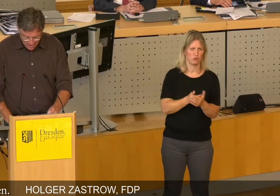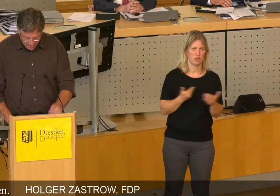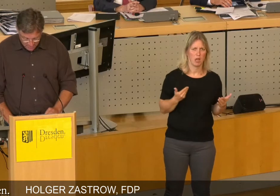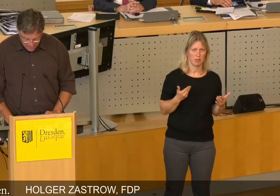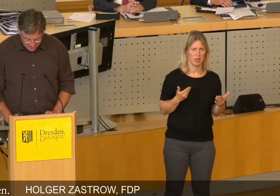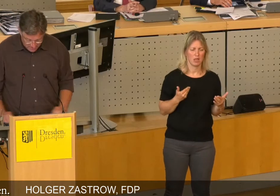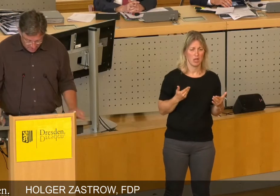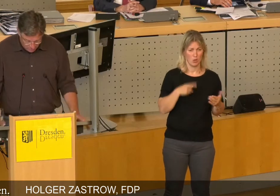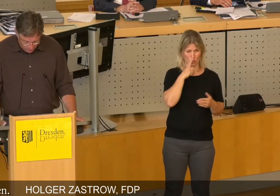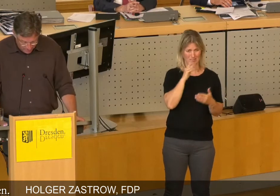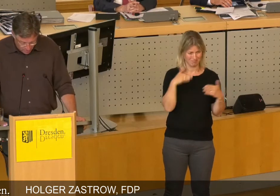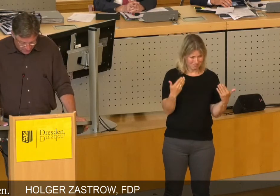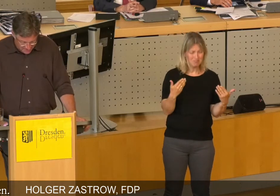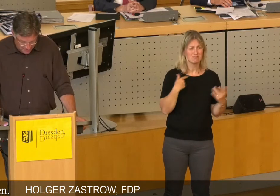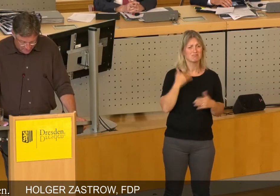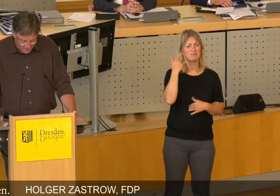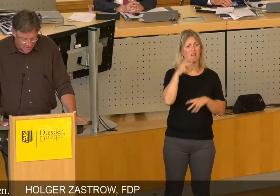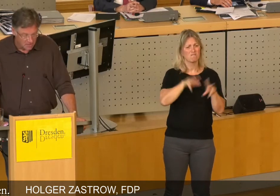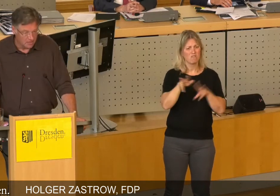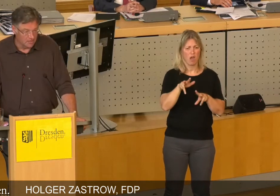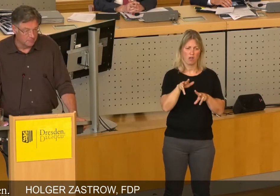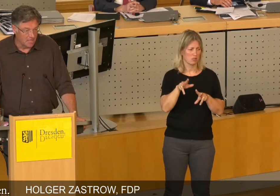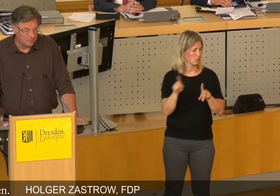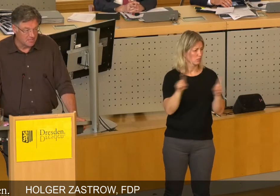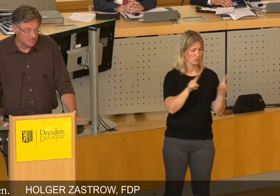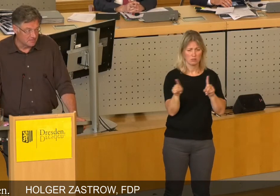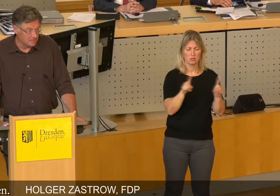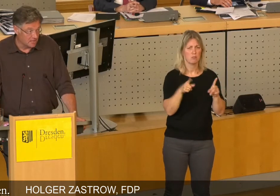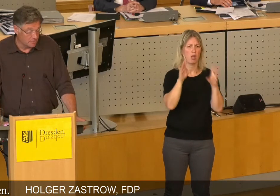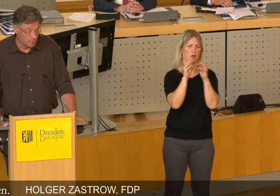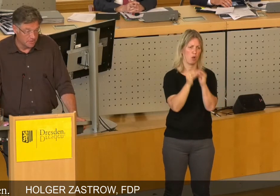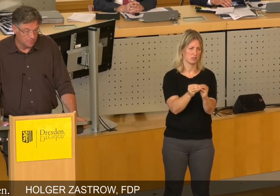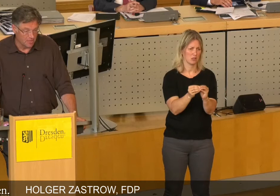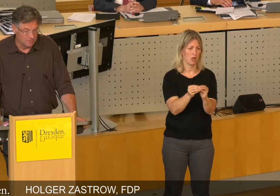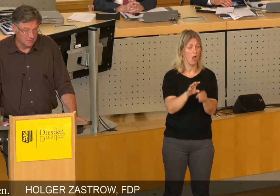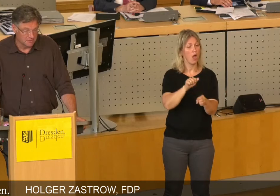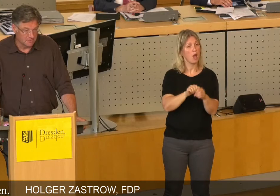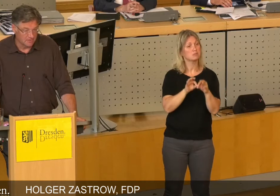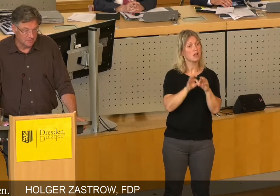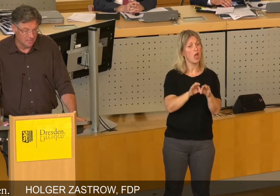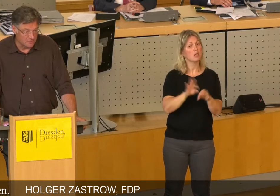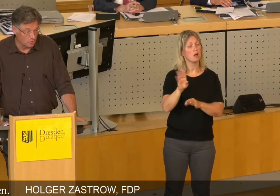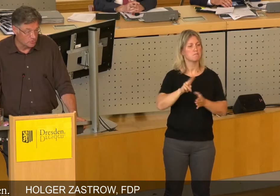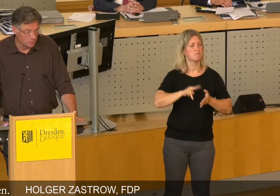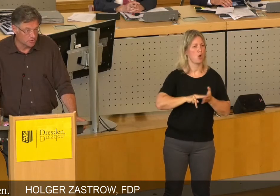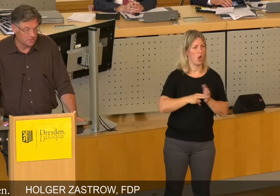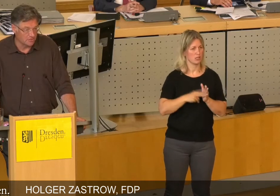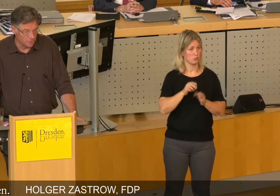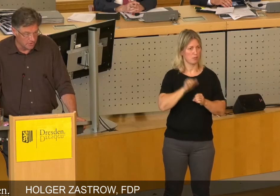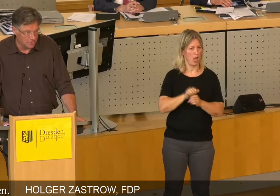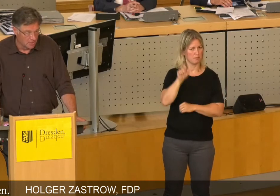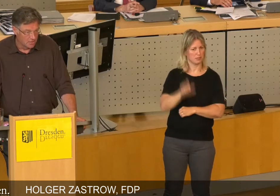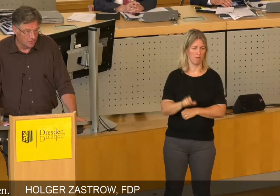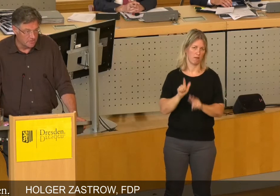aus meiner Sicht nur verkomplizieren. Amtsleiter sind keine politischen Beamten. Das ist ein ganz großer Unterschied.